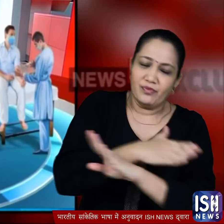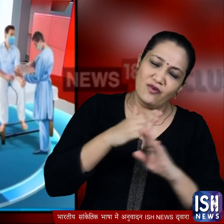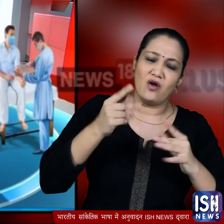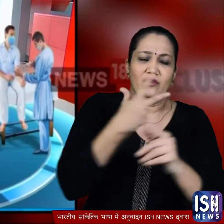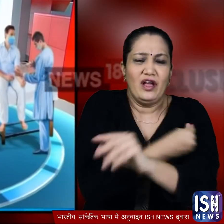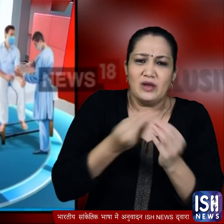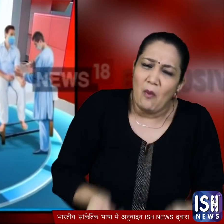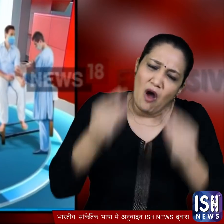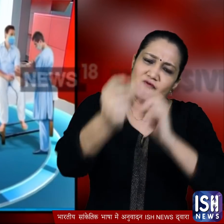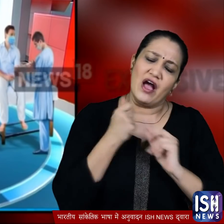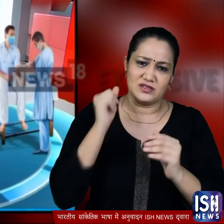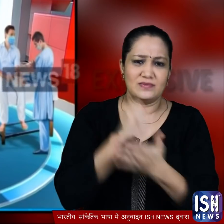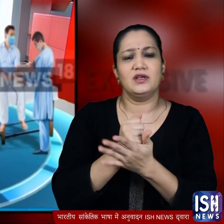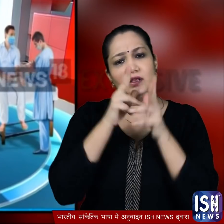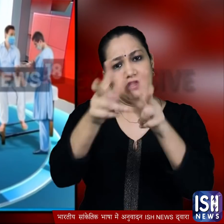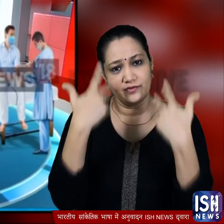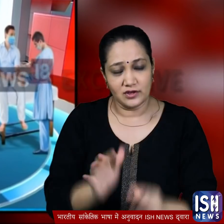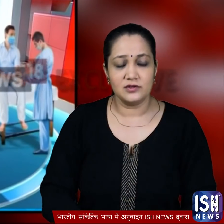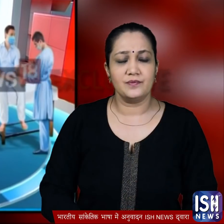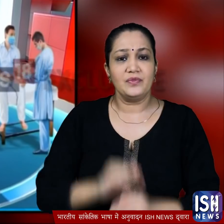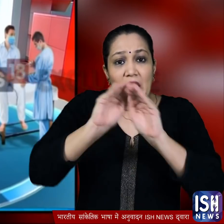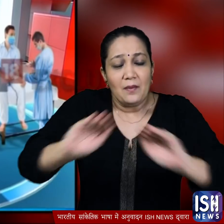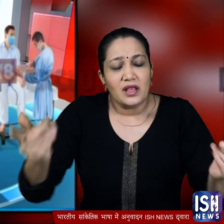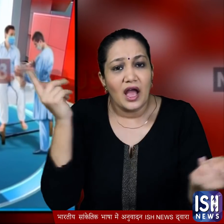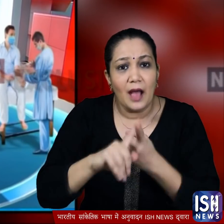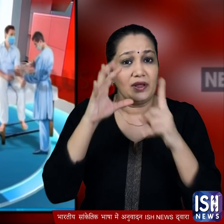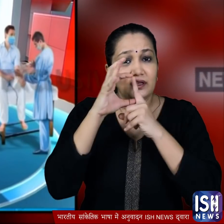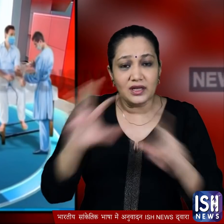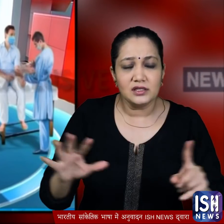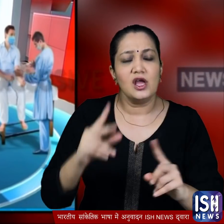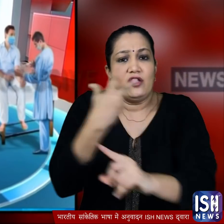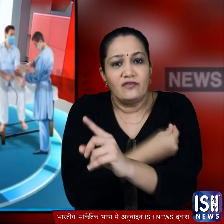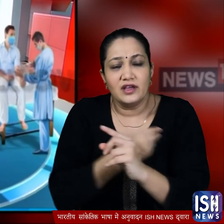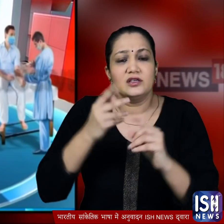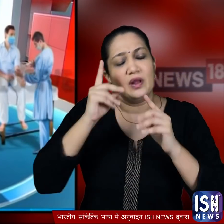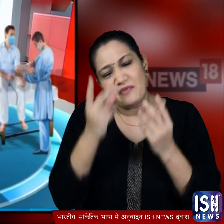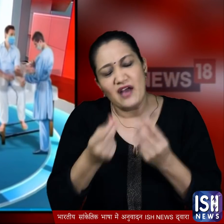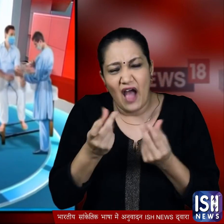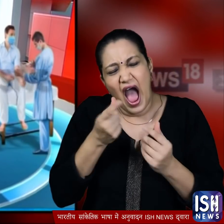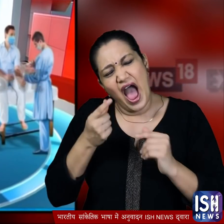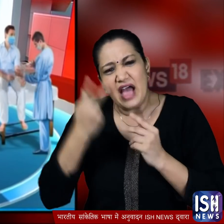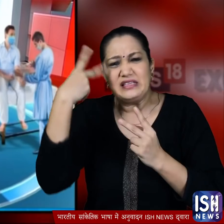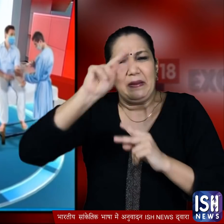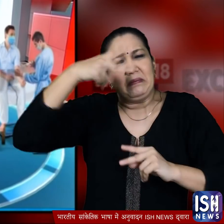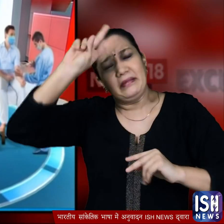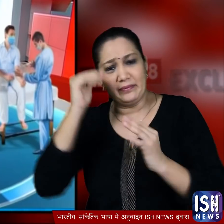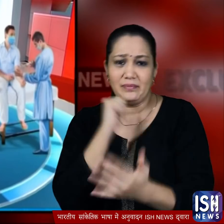वैक्सिनेशन की रफ्तार बढ़ाने की सला दी उन्होंने कहा कि इस बार बच्चों पर ज्यादा खत्रा है इसलिए टीका लगाने की मुहिम को तीन गुना तेज करने की जरूत है